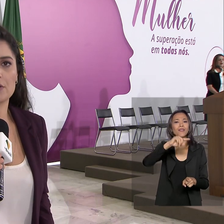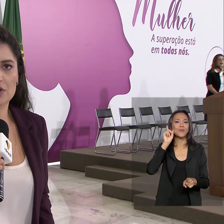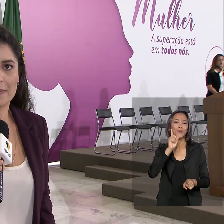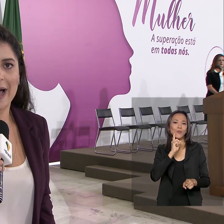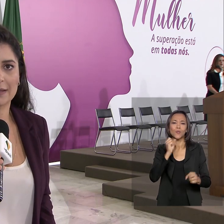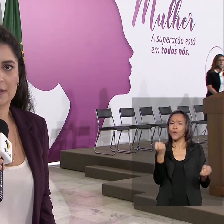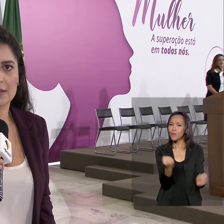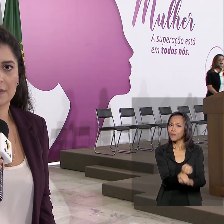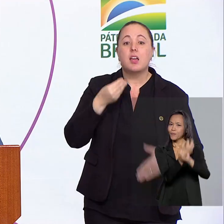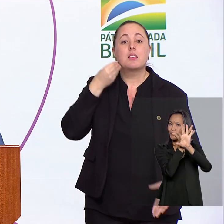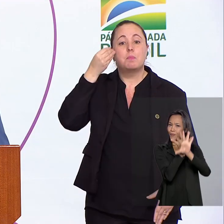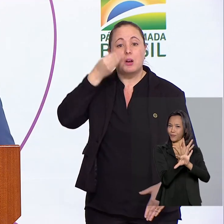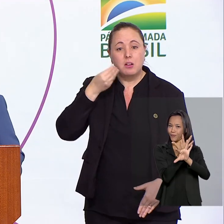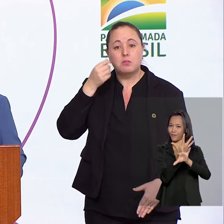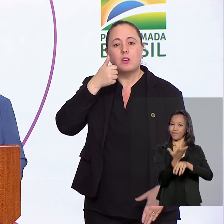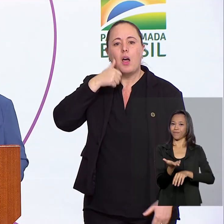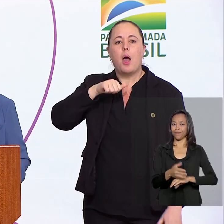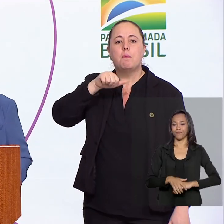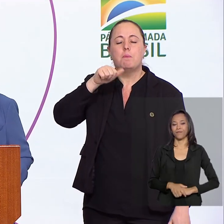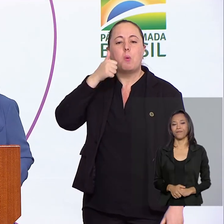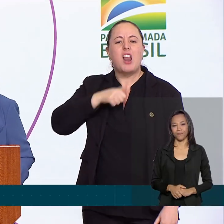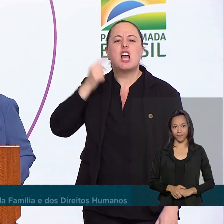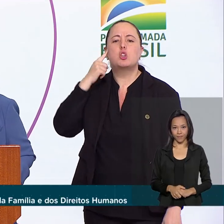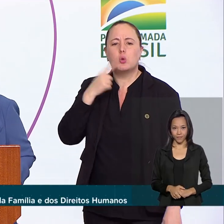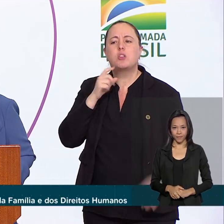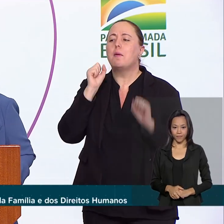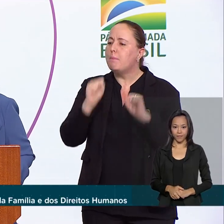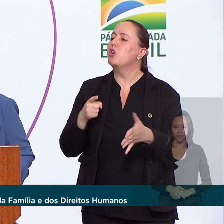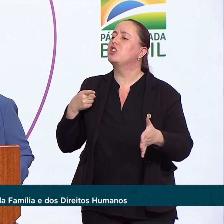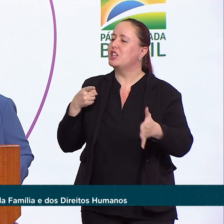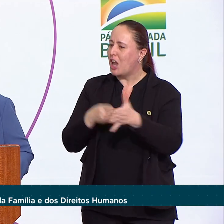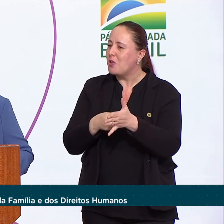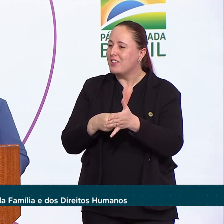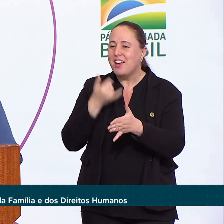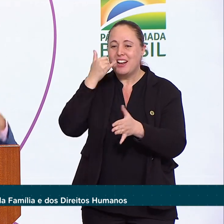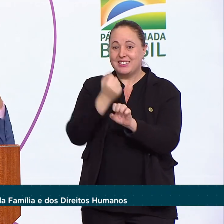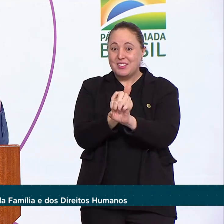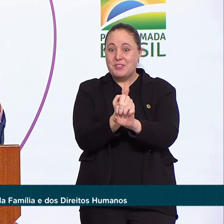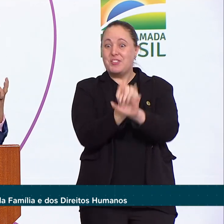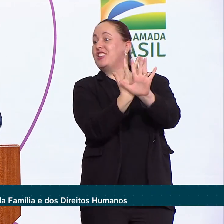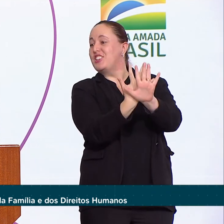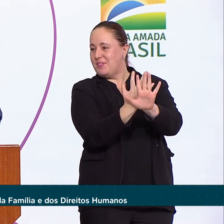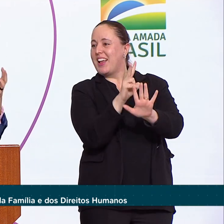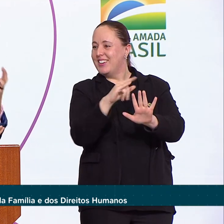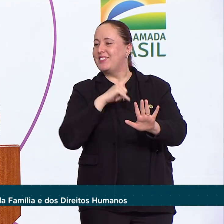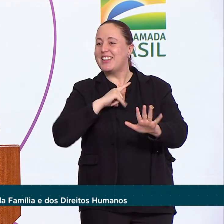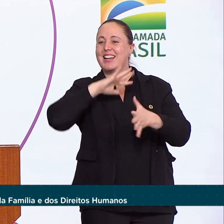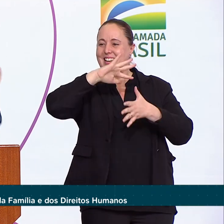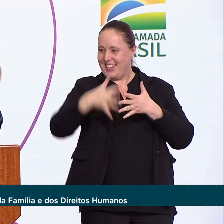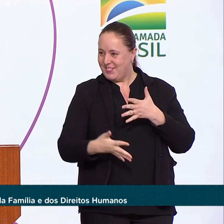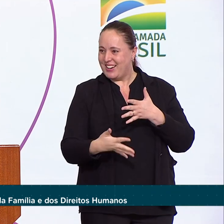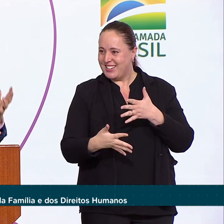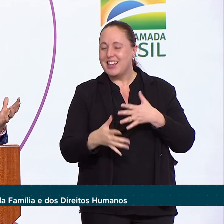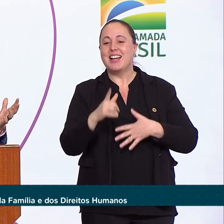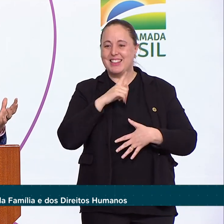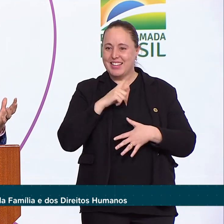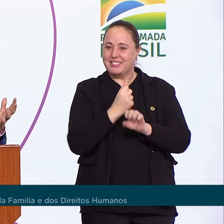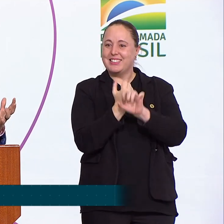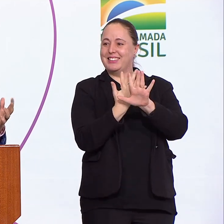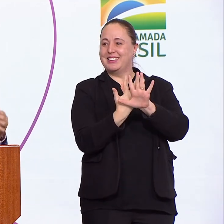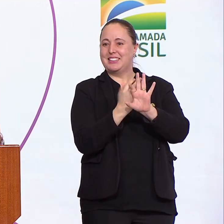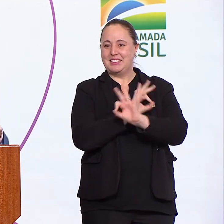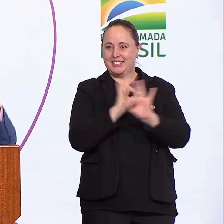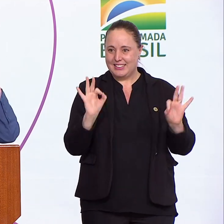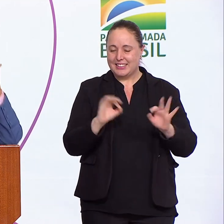meio de videochamadas. A mulher surda poderá ligar para o Ligue 180, porque agora a gente tem a videochamada.